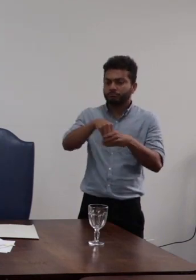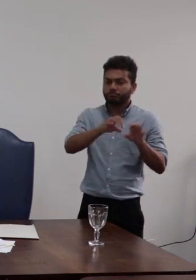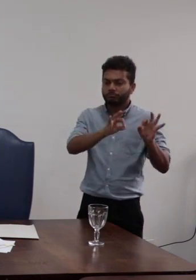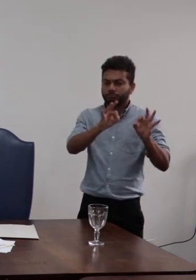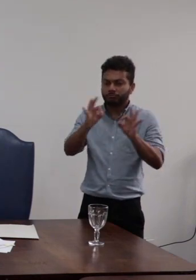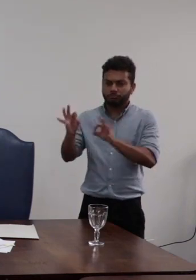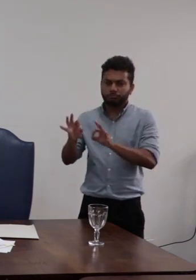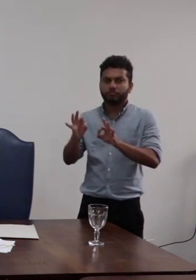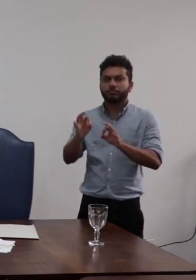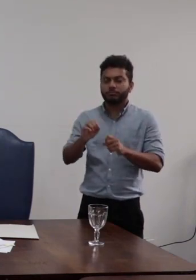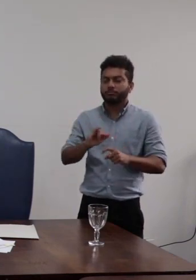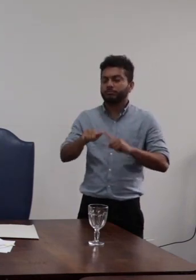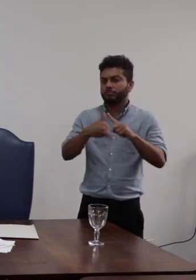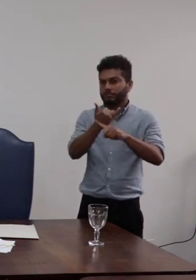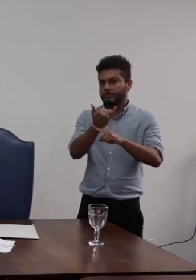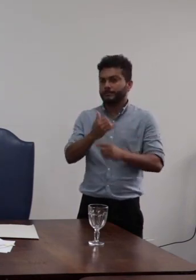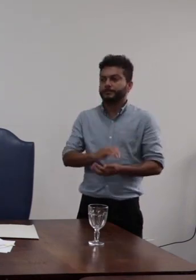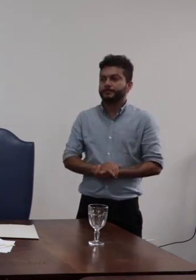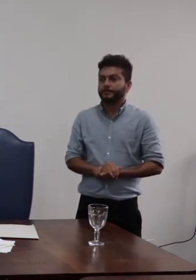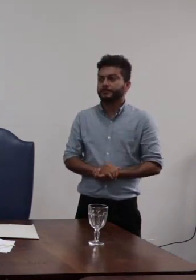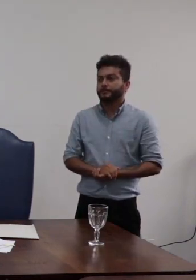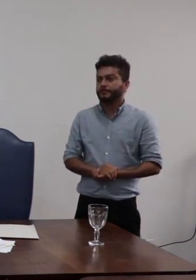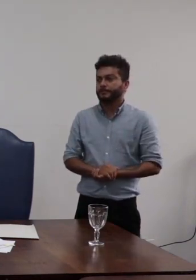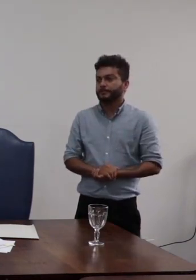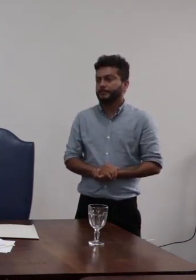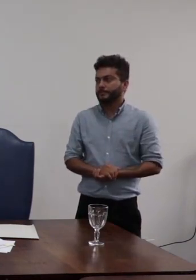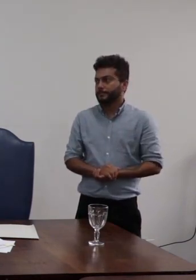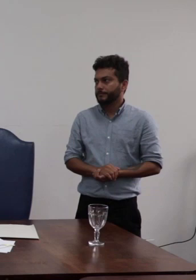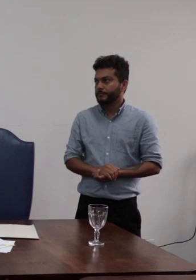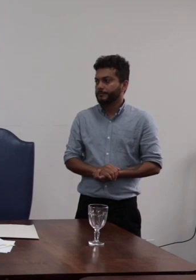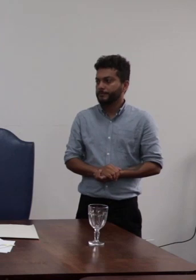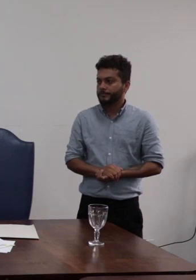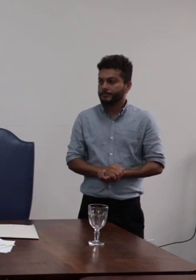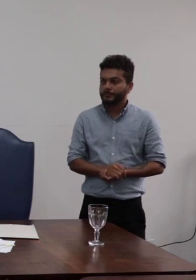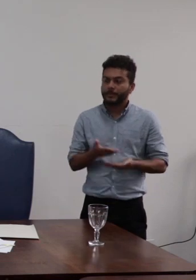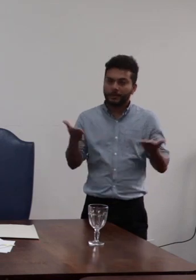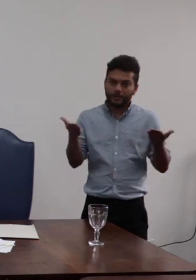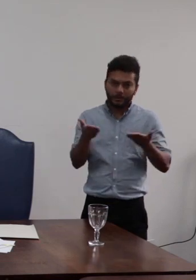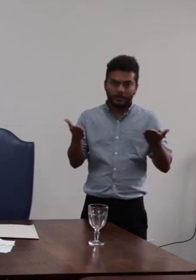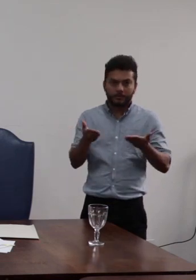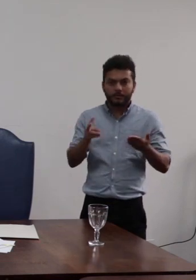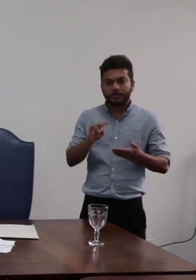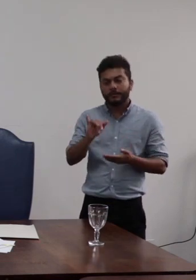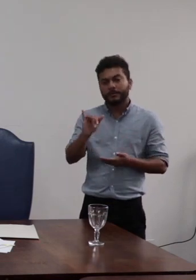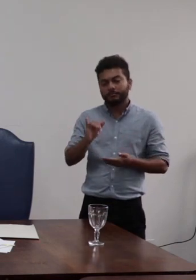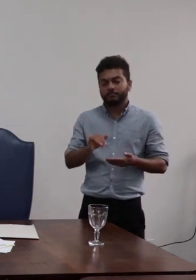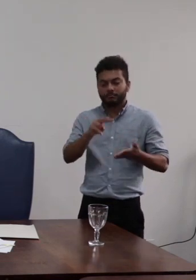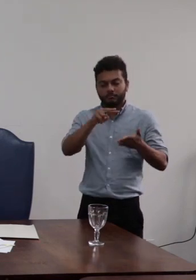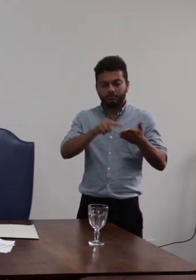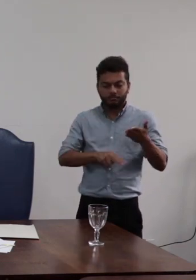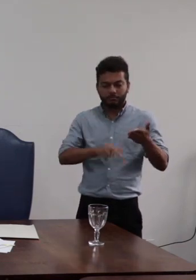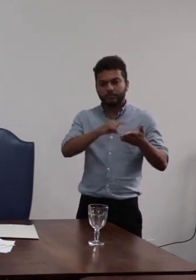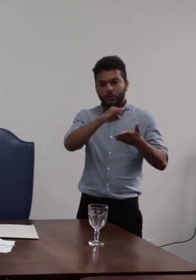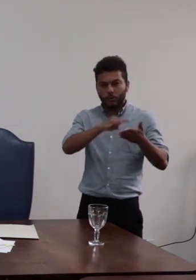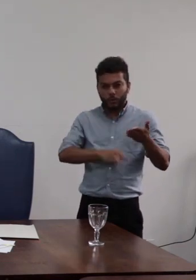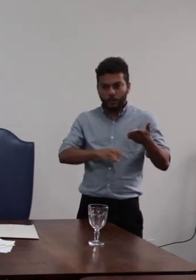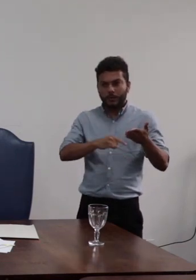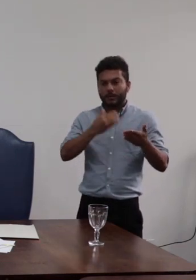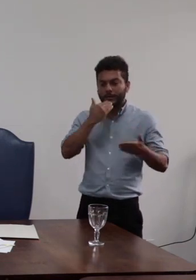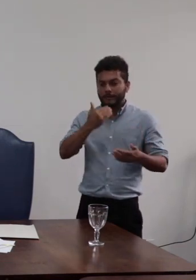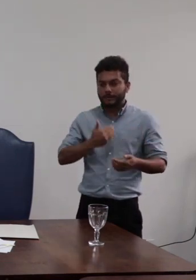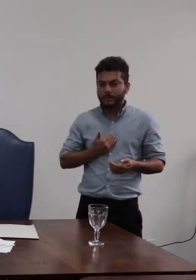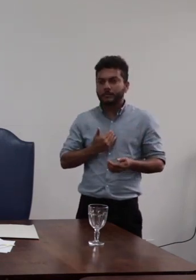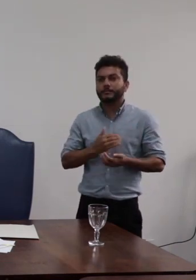TVUFRB bem eu vou então parecer que me foi solicitado pela